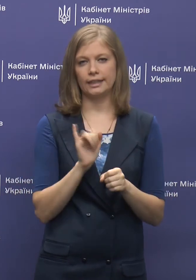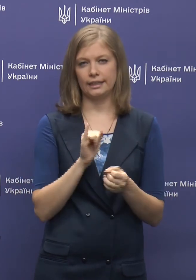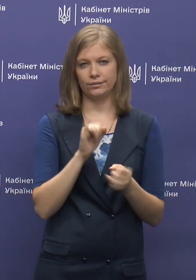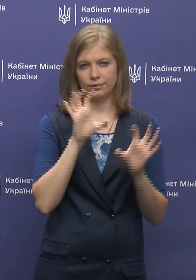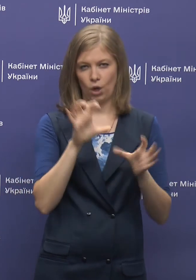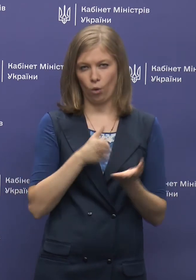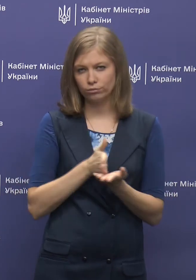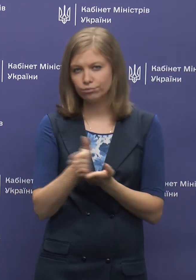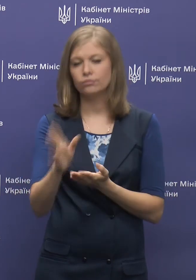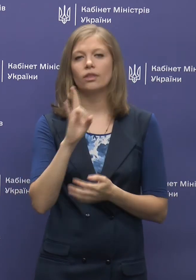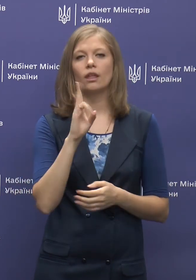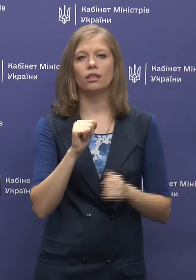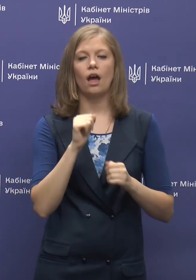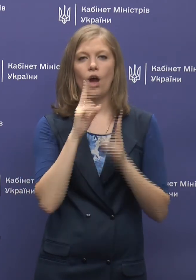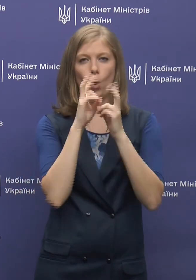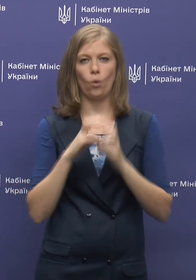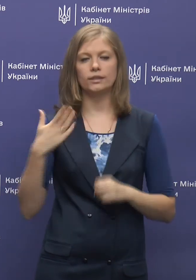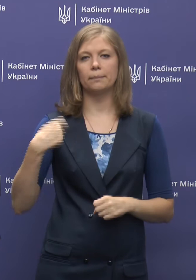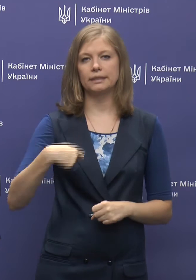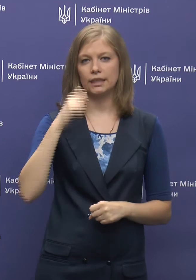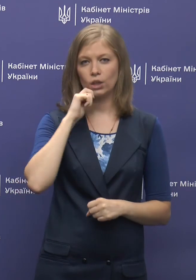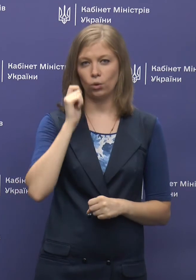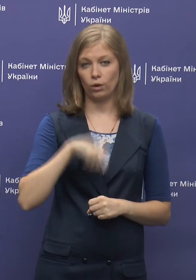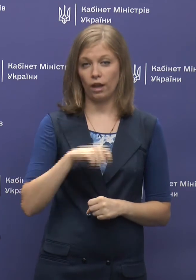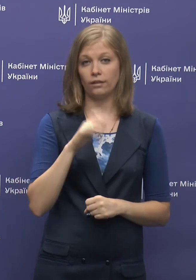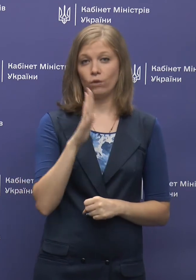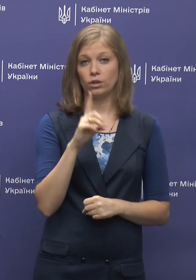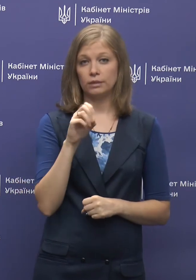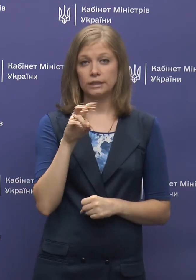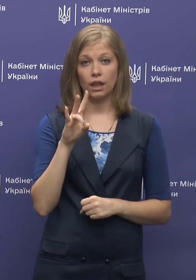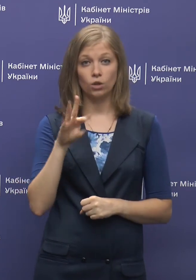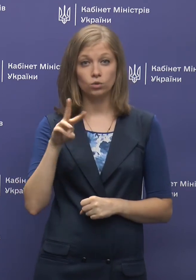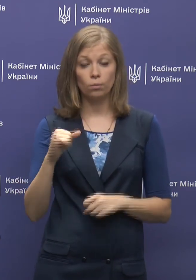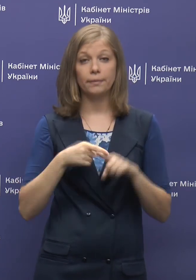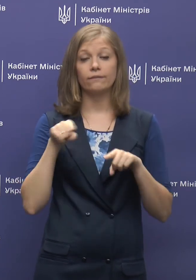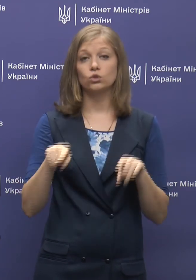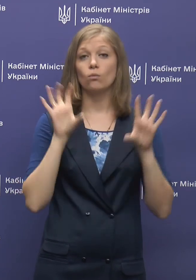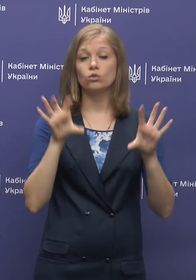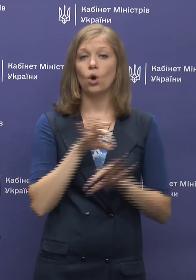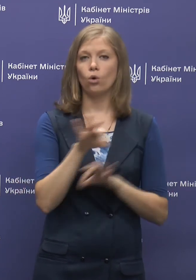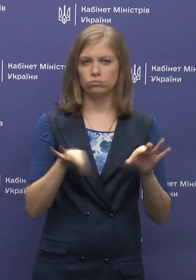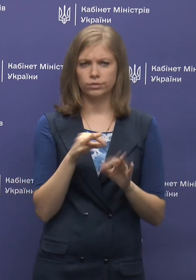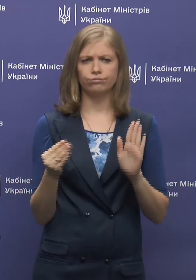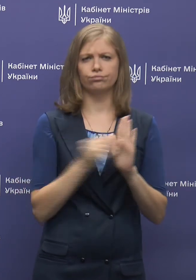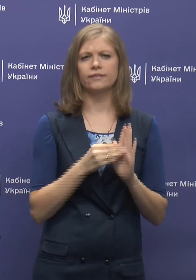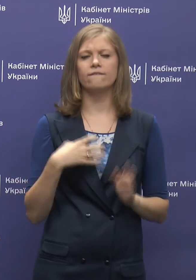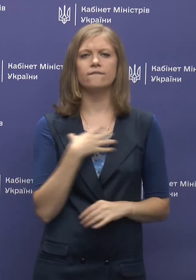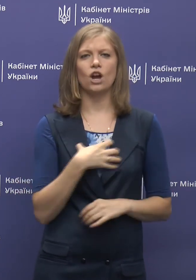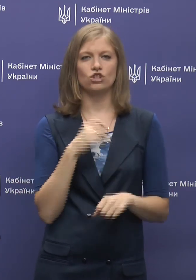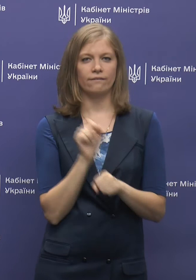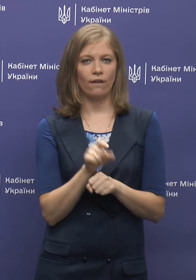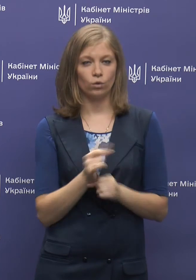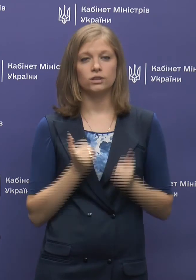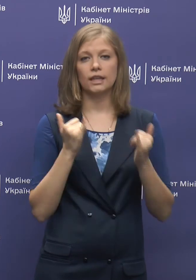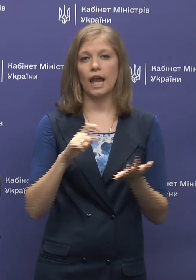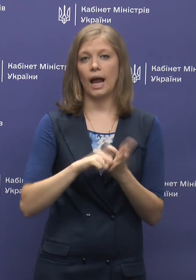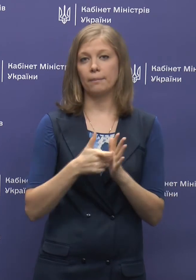на розгляд президенту України Володимиру Зеленському. В цьому законопроекті визначена важлива функція